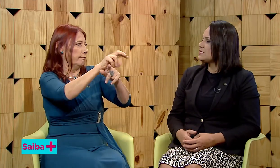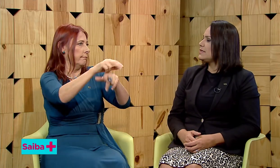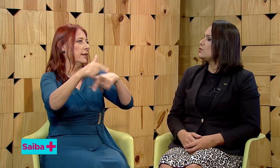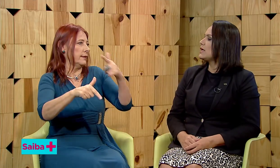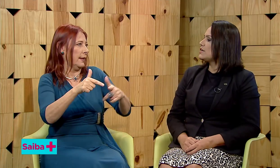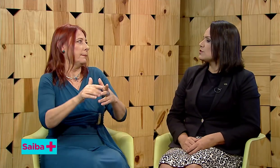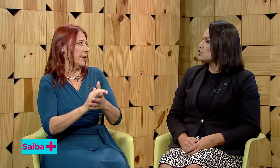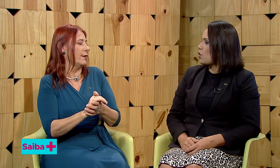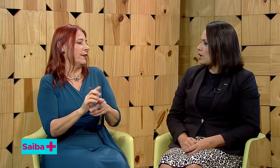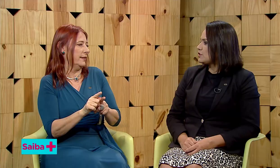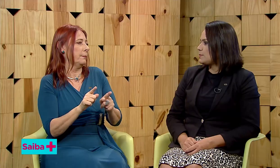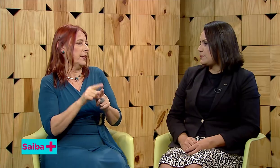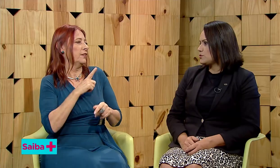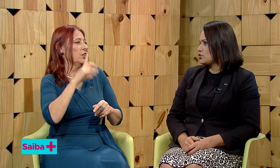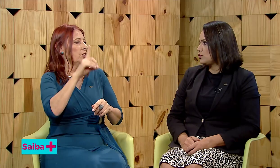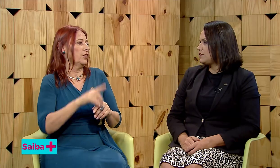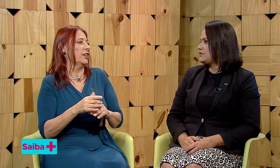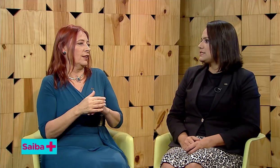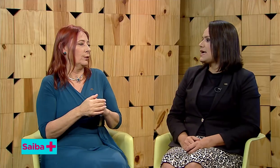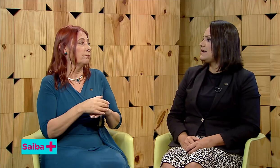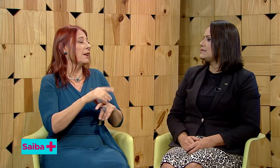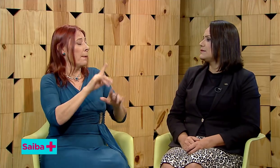inseridos na questão de cotas para pessoas com deficiência.